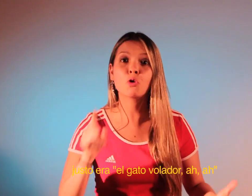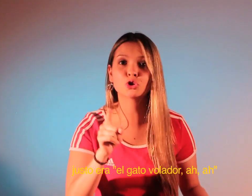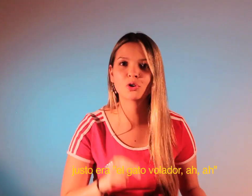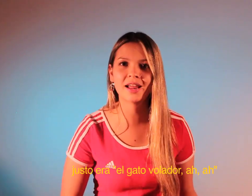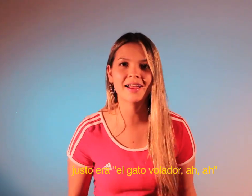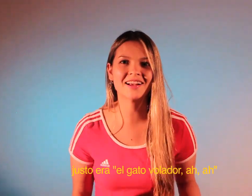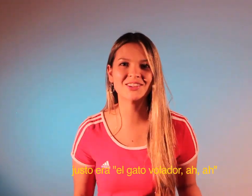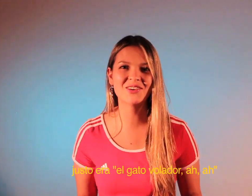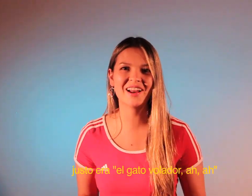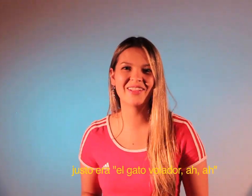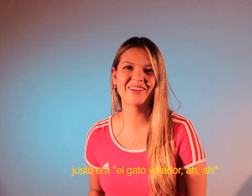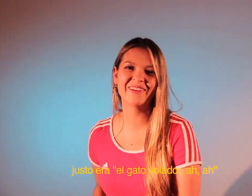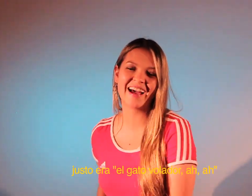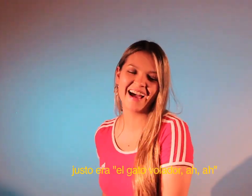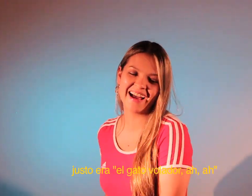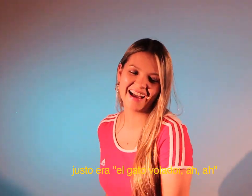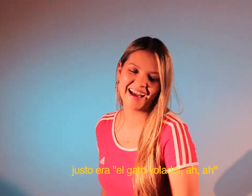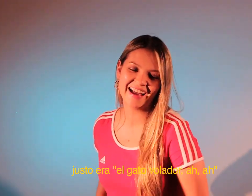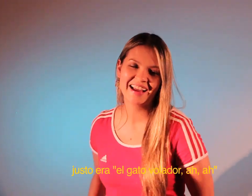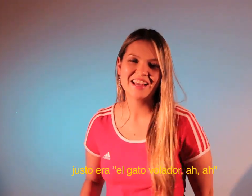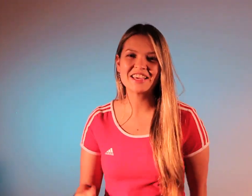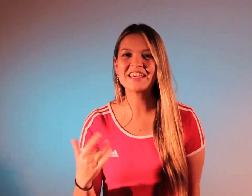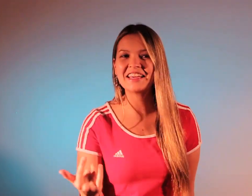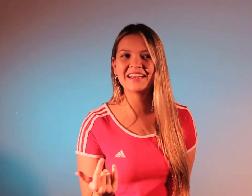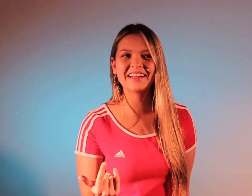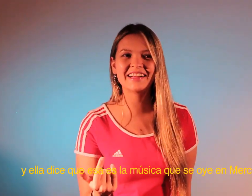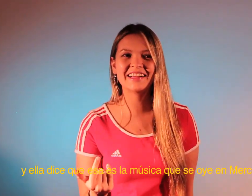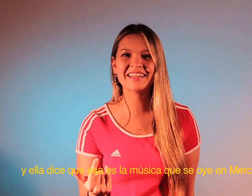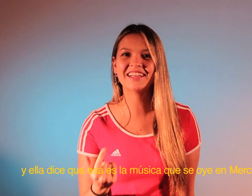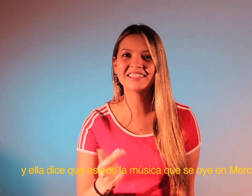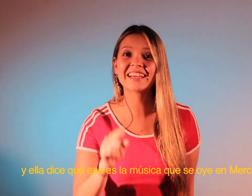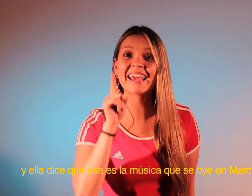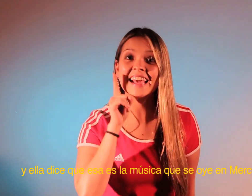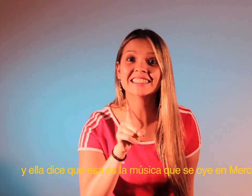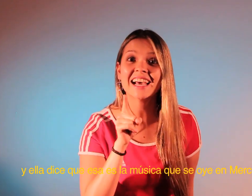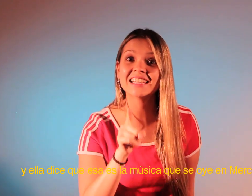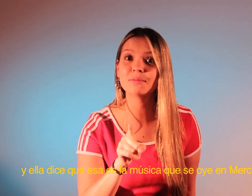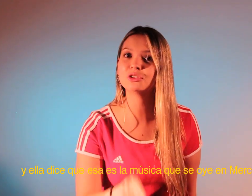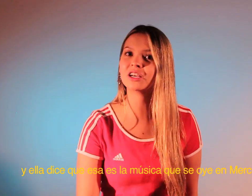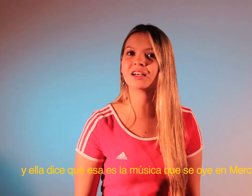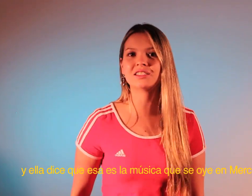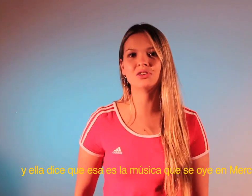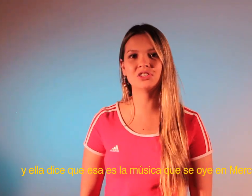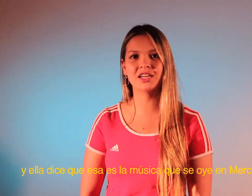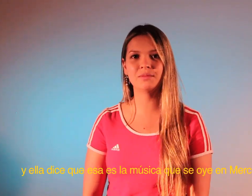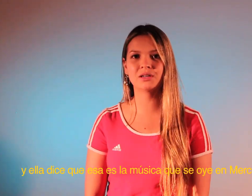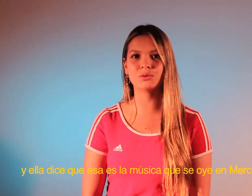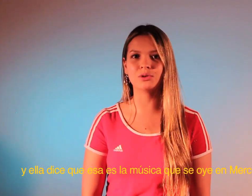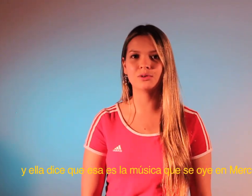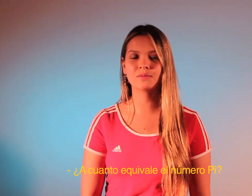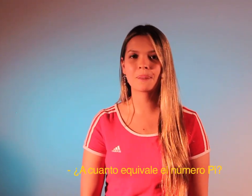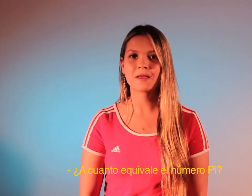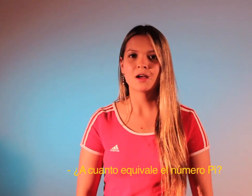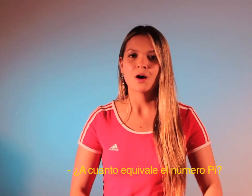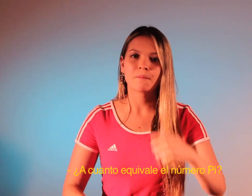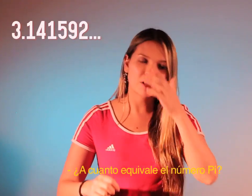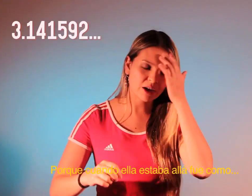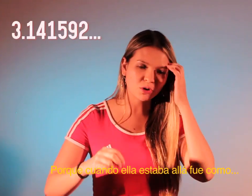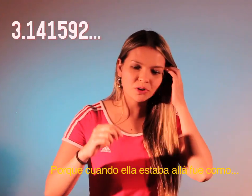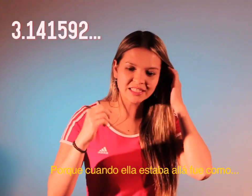Justo era el gato volador. Y ella dice que esa es la música que se oye en Mercurio. ¿A cuánto equivale el número pico? Porque cuando ella